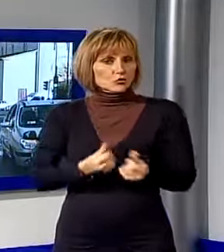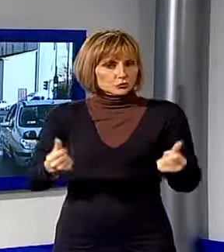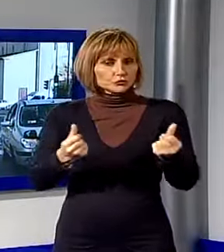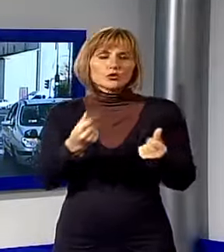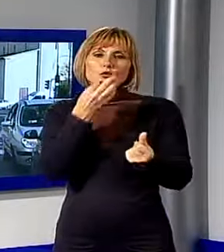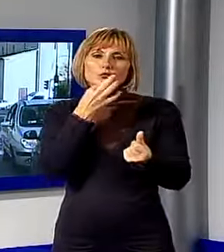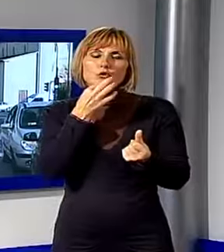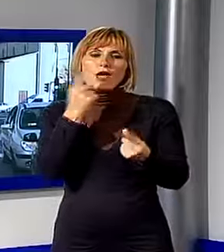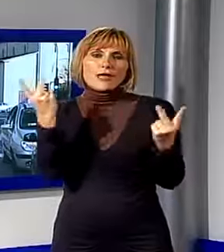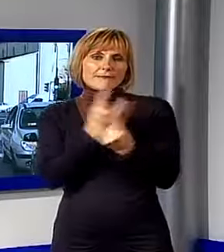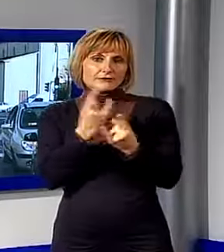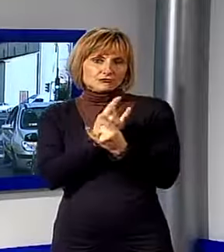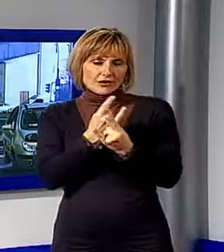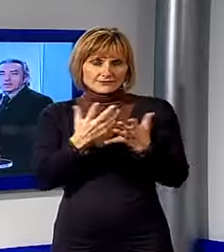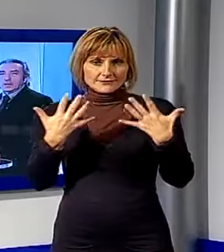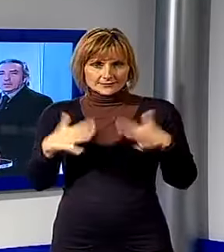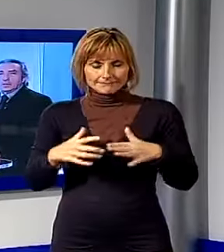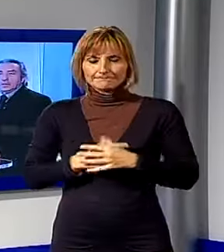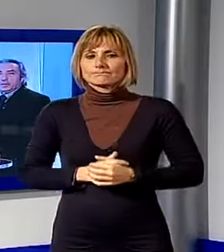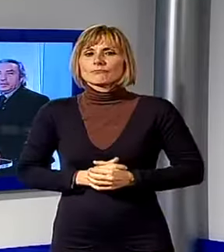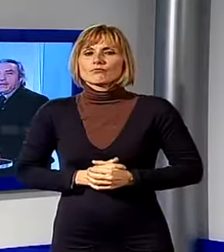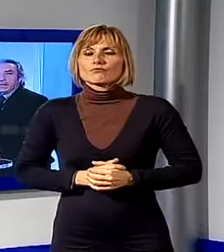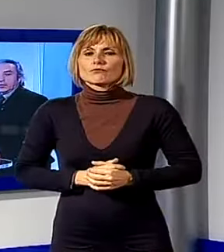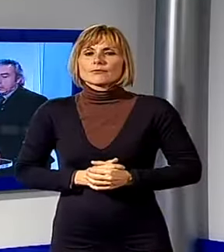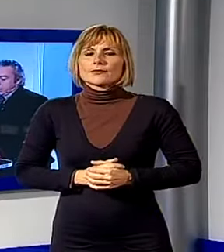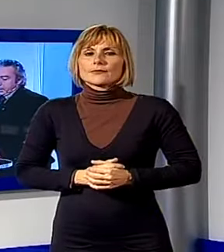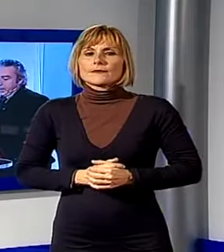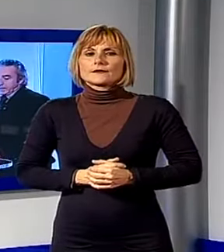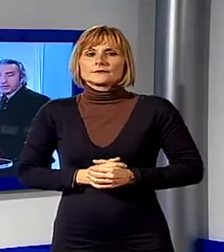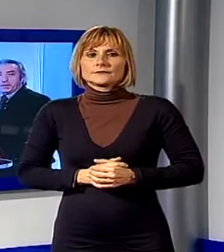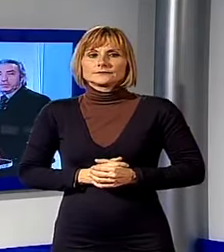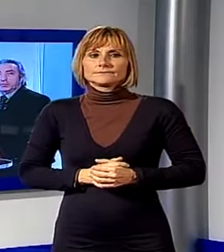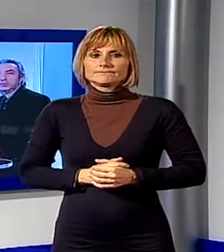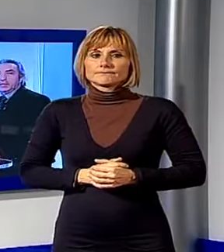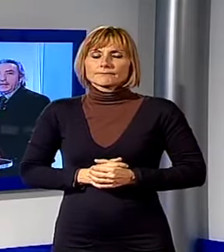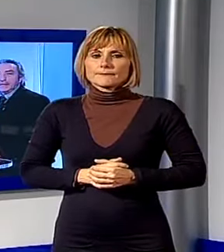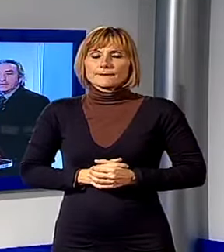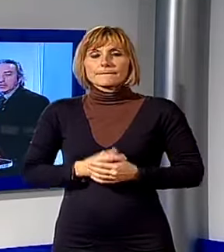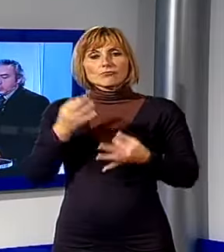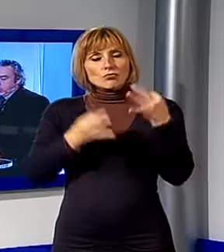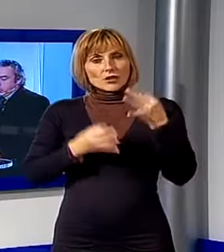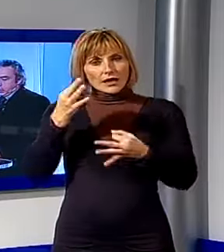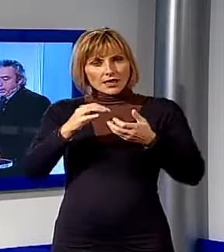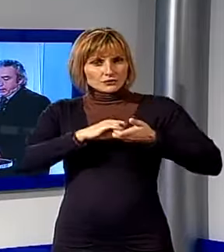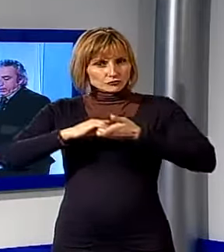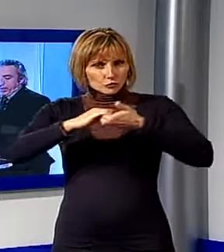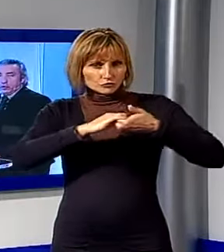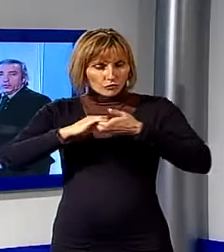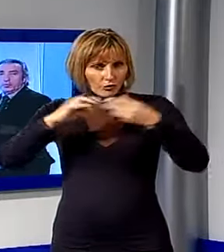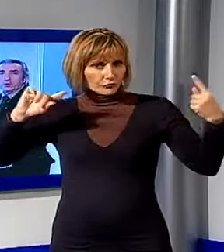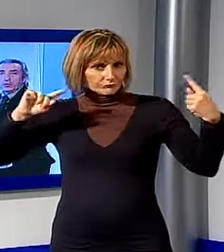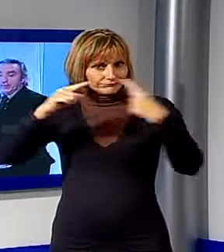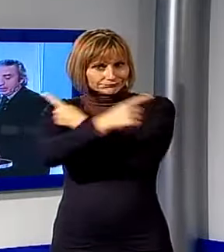che risolvesse l'emergenza. In piena controtendenza rispetto a tutte le analisi sociologiche che